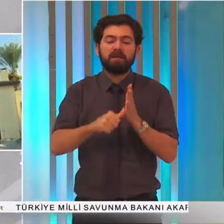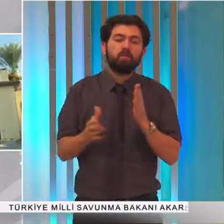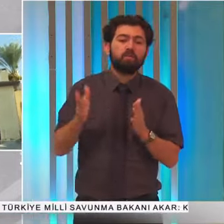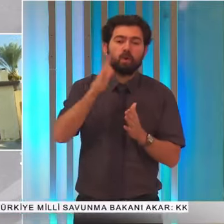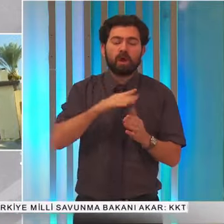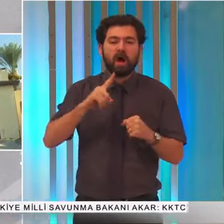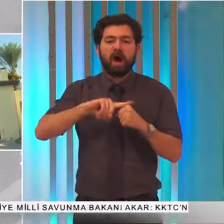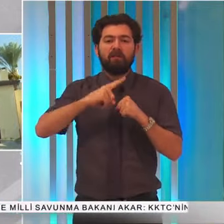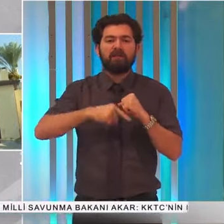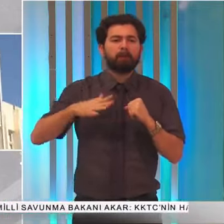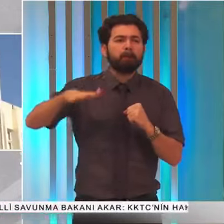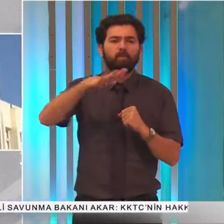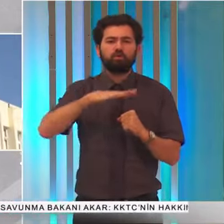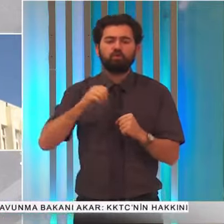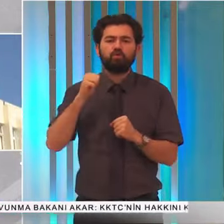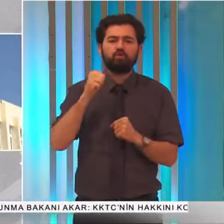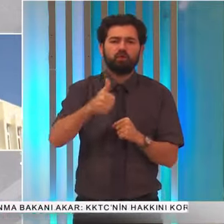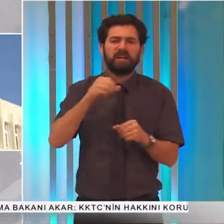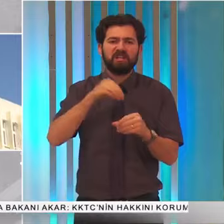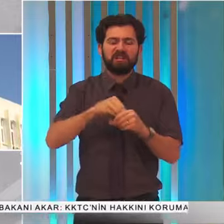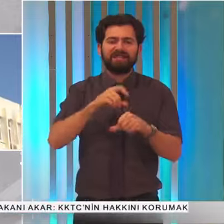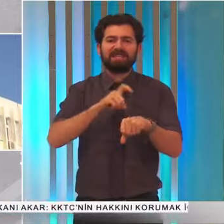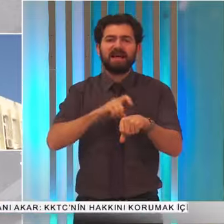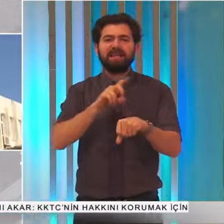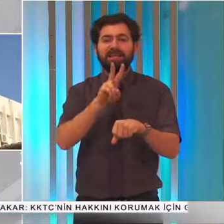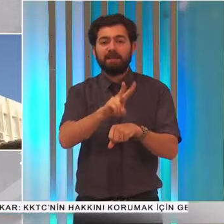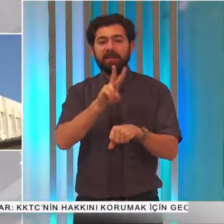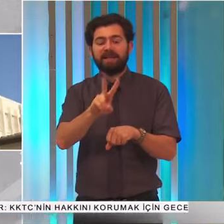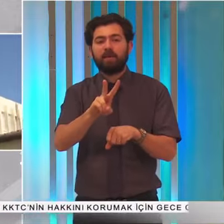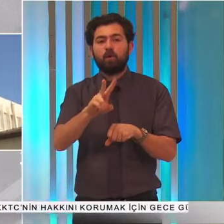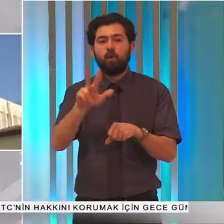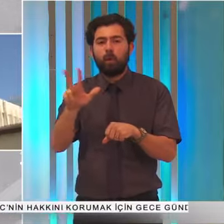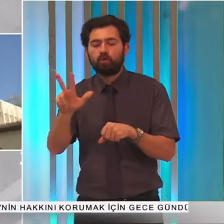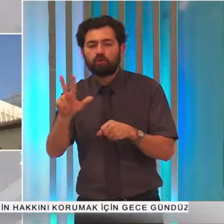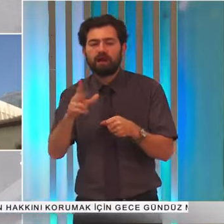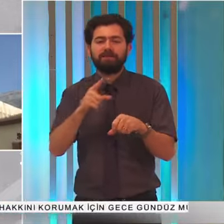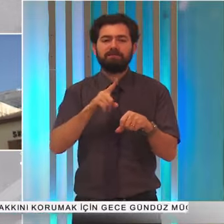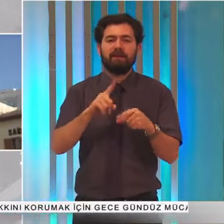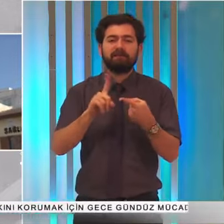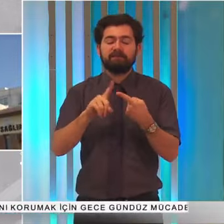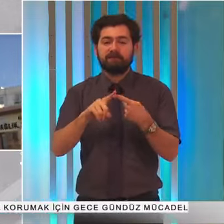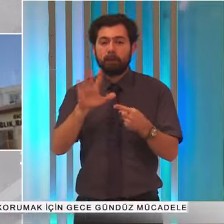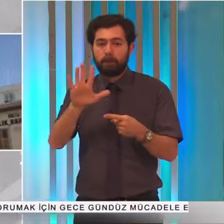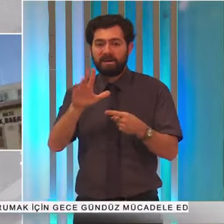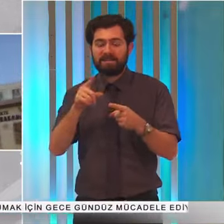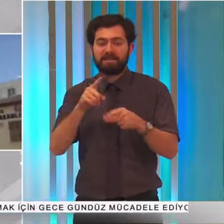haftanın tüm günleri için saat 22.30'da 5 saatleri arasında uygulanacak.